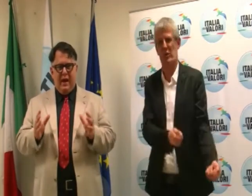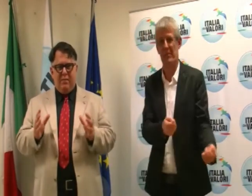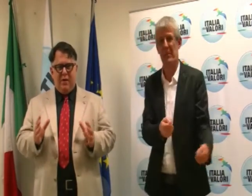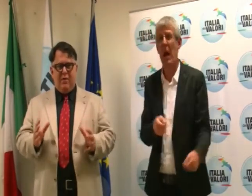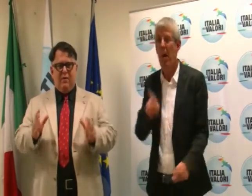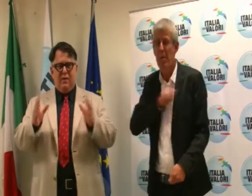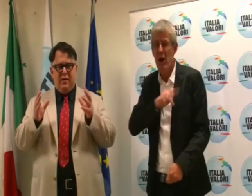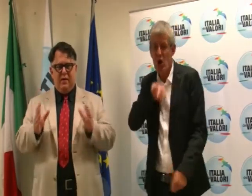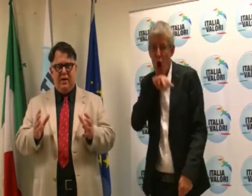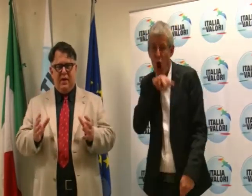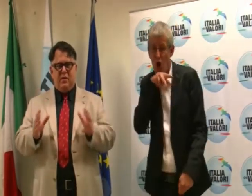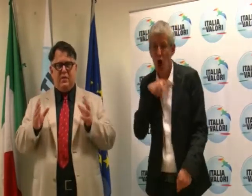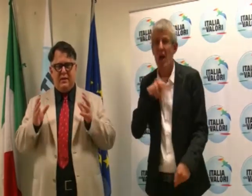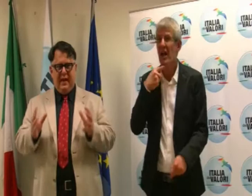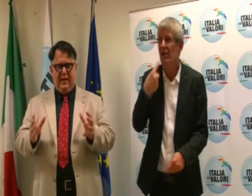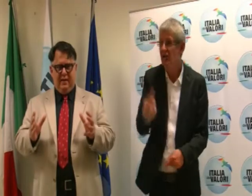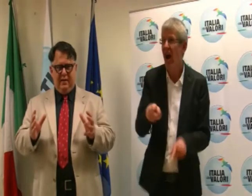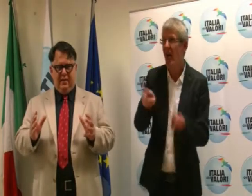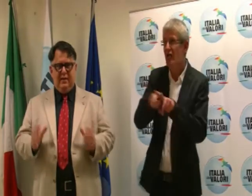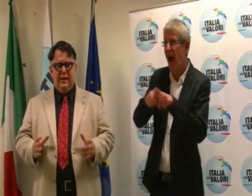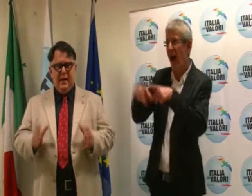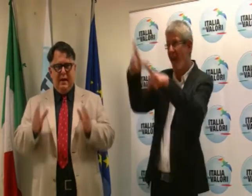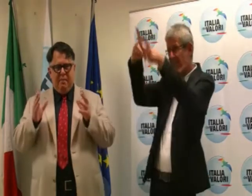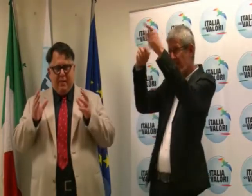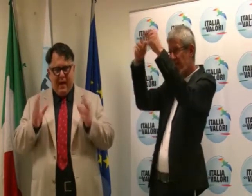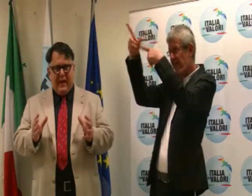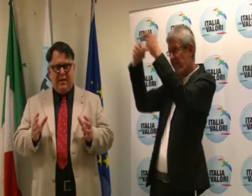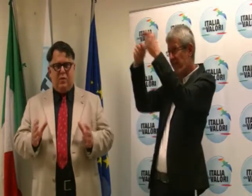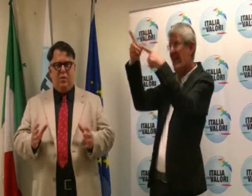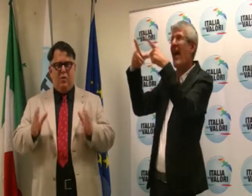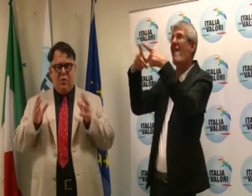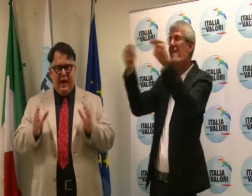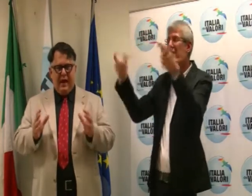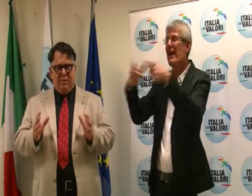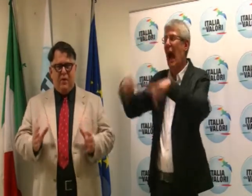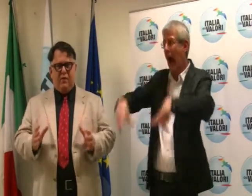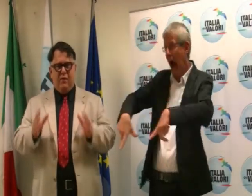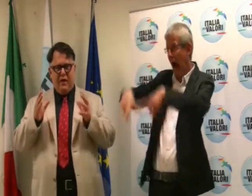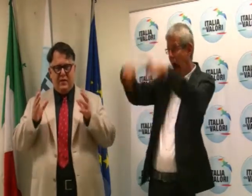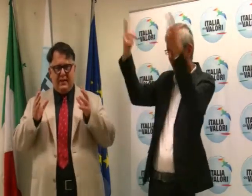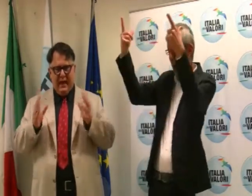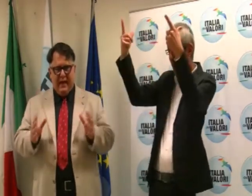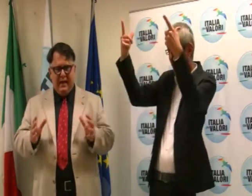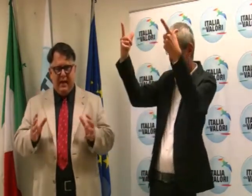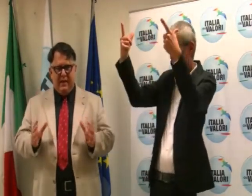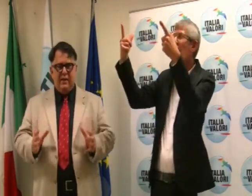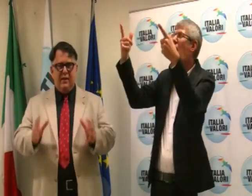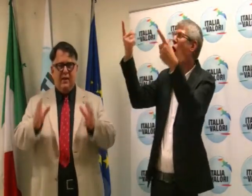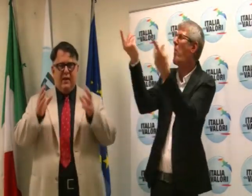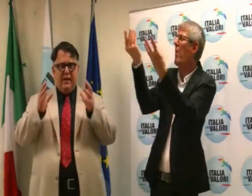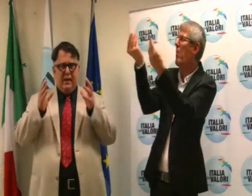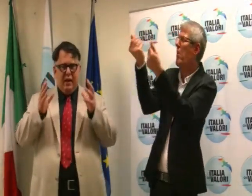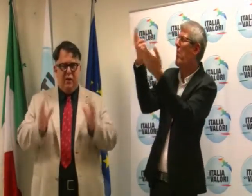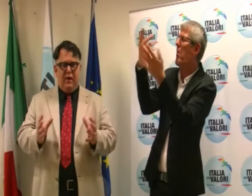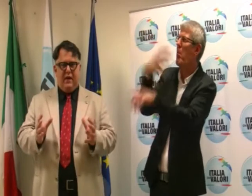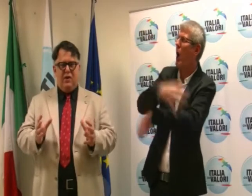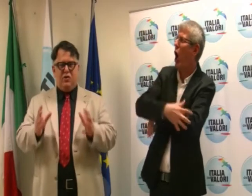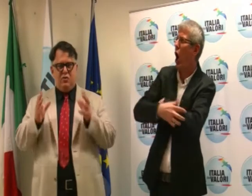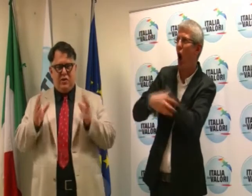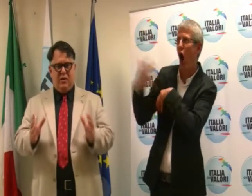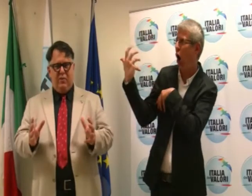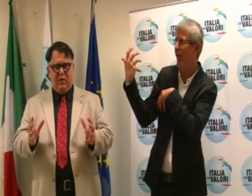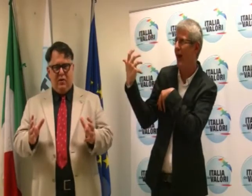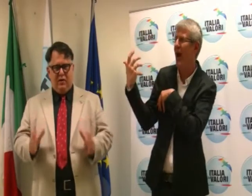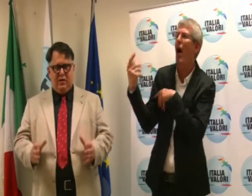quell'albero di fico sterile, maledetto quell'albero di fico sterile che non fa